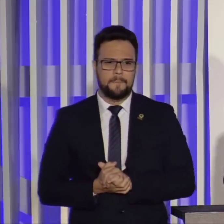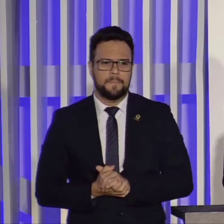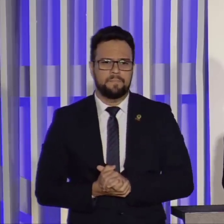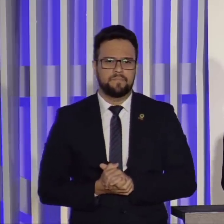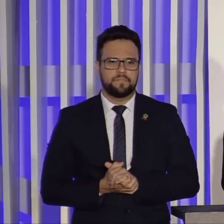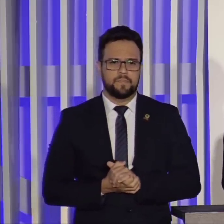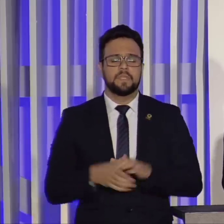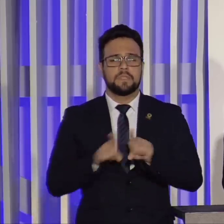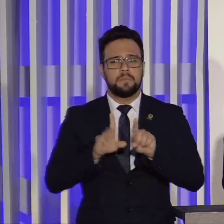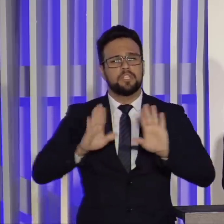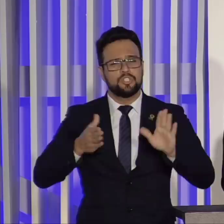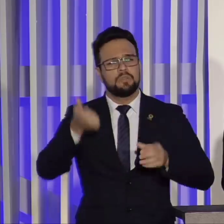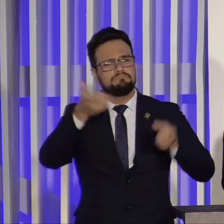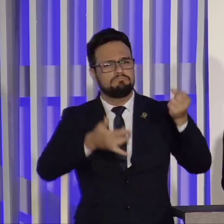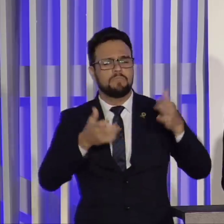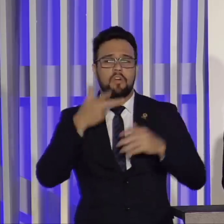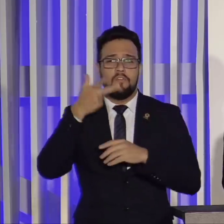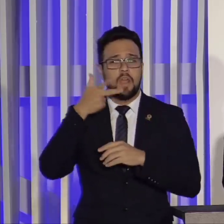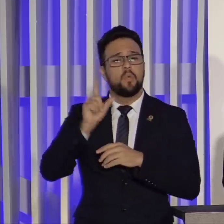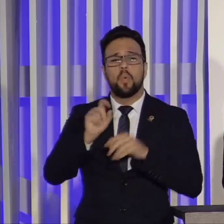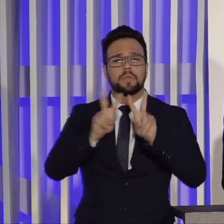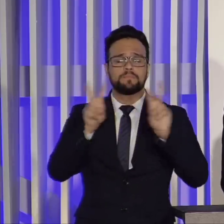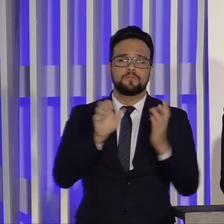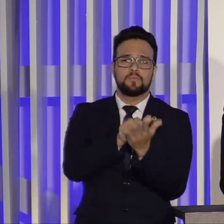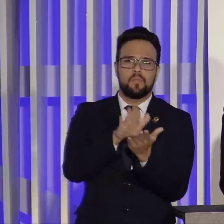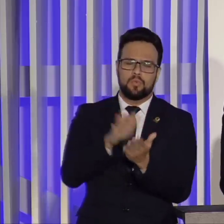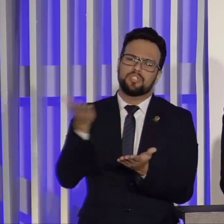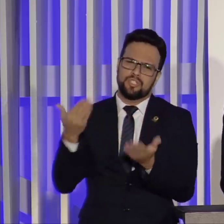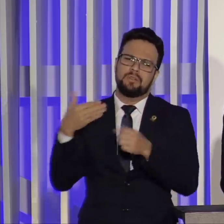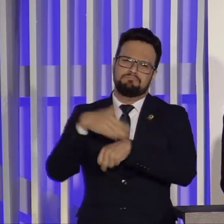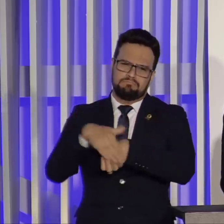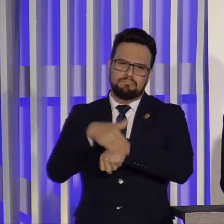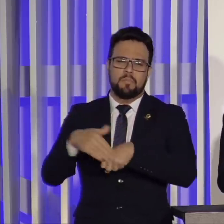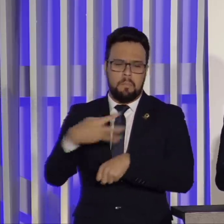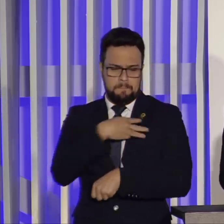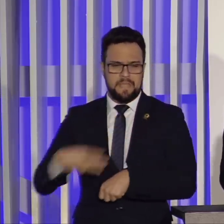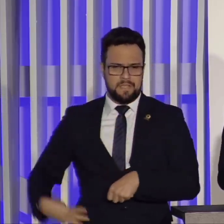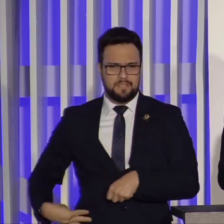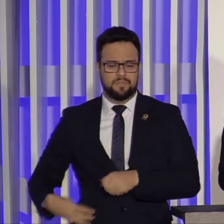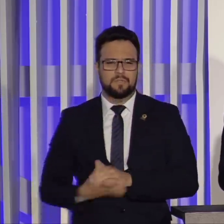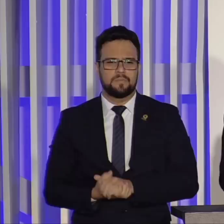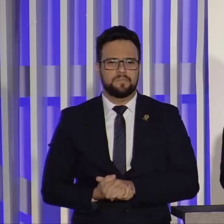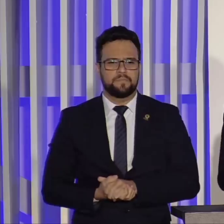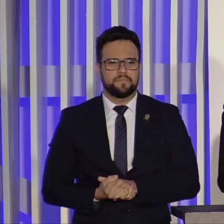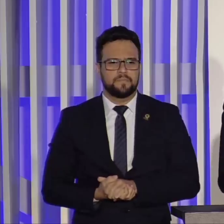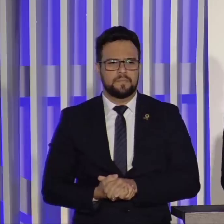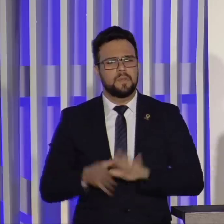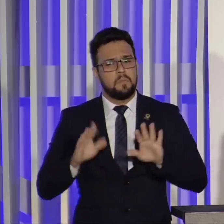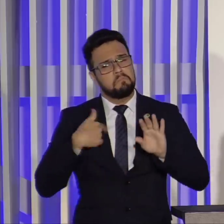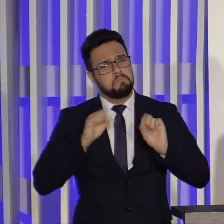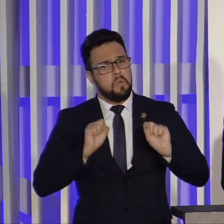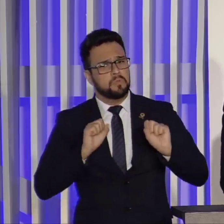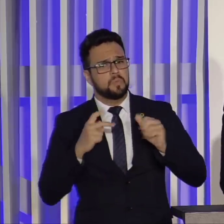Tenho falado com os meus ministros quando se fala em multas. Se eu não me engano, posso estar equivocado aqui, mas não muito.